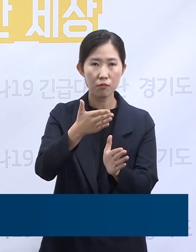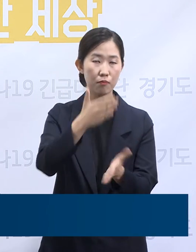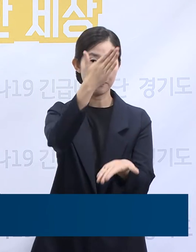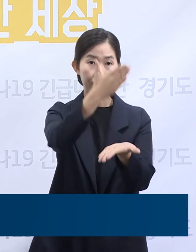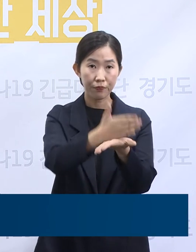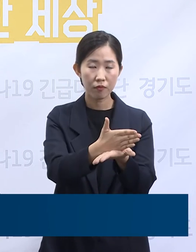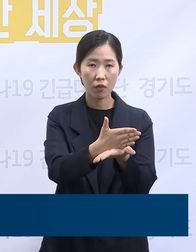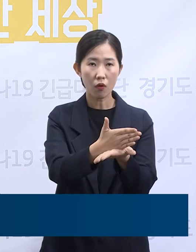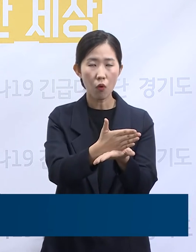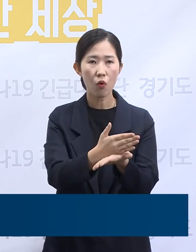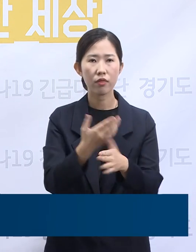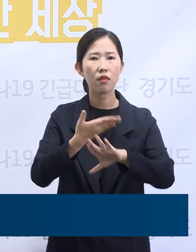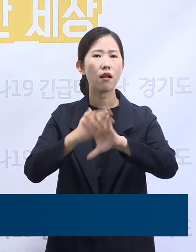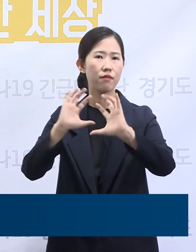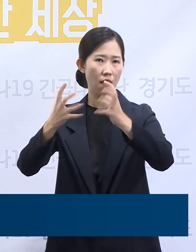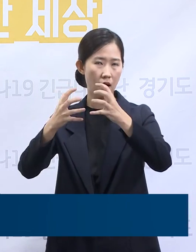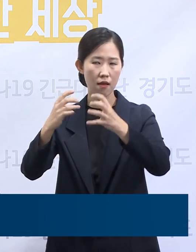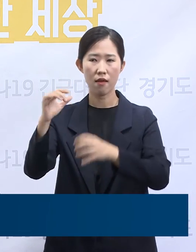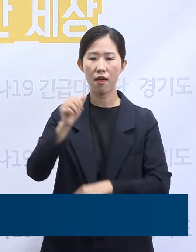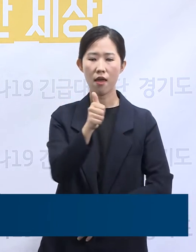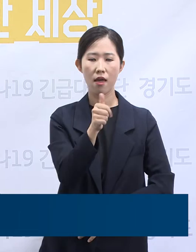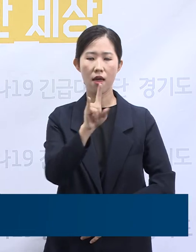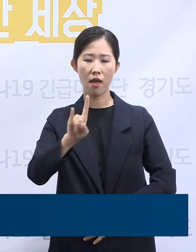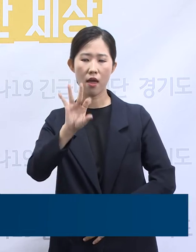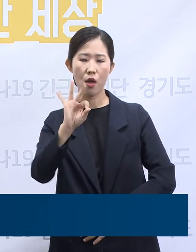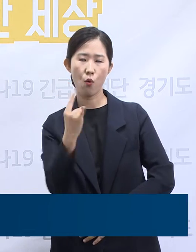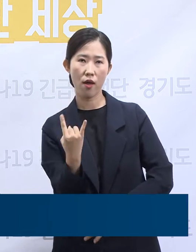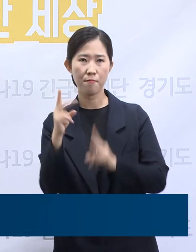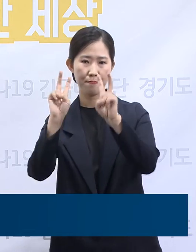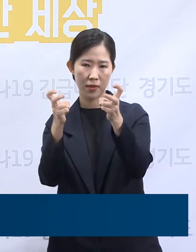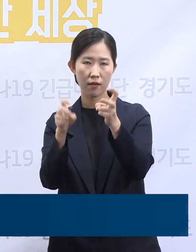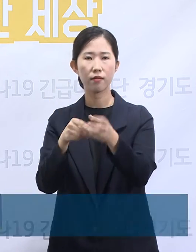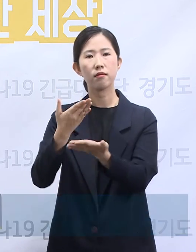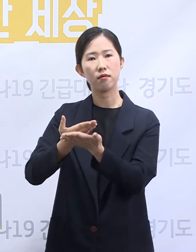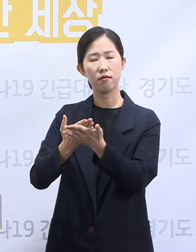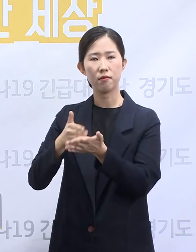해외로 별도 분류해 줄 것을 방역당국에 건의하도록 하겠습니다.